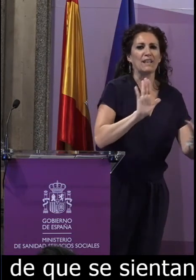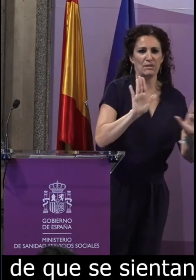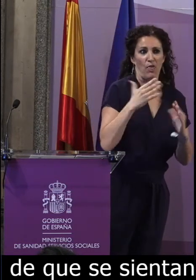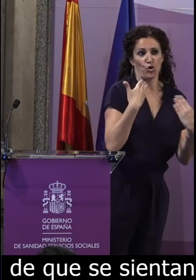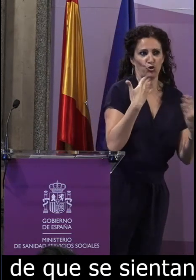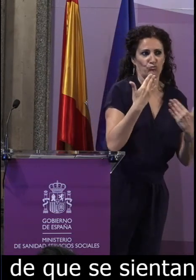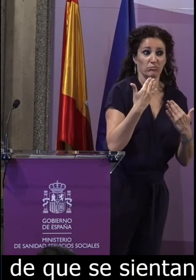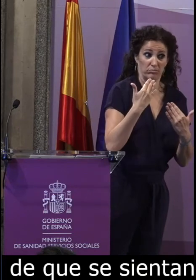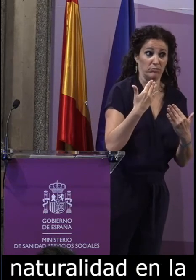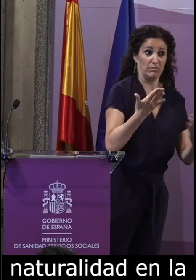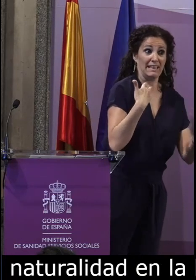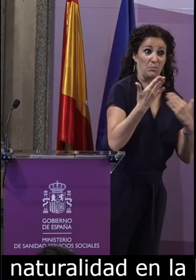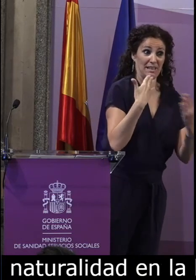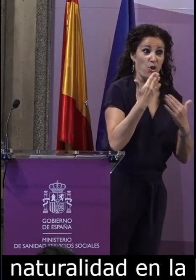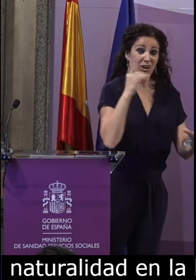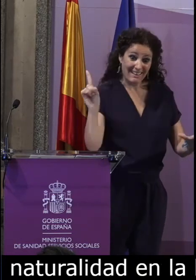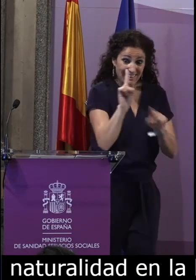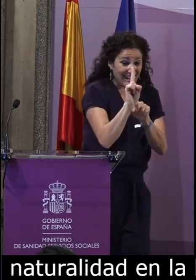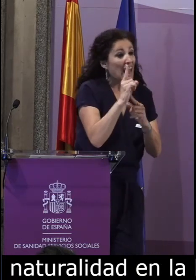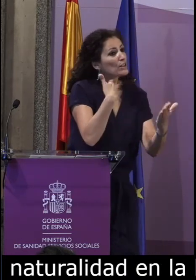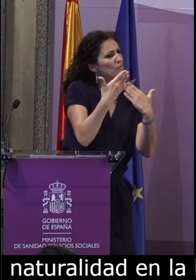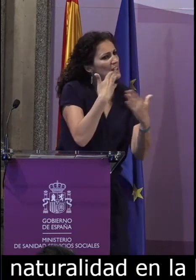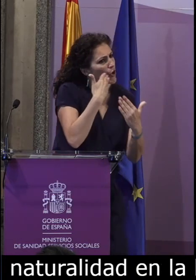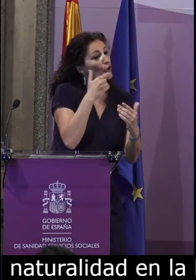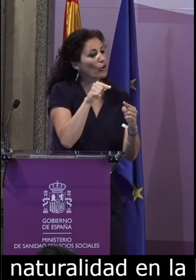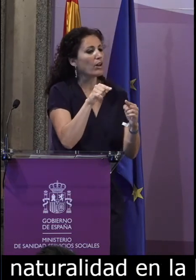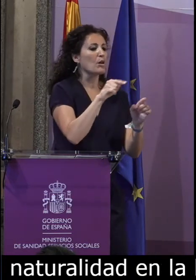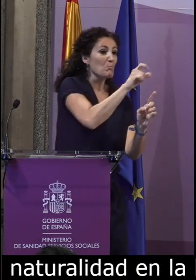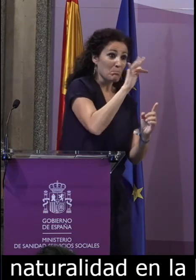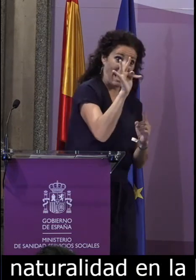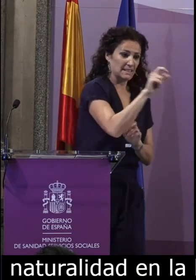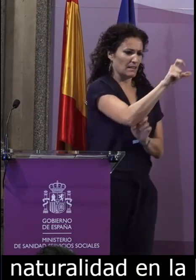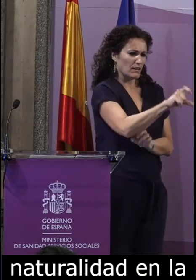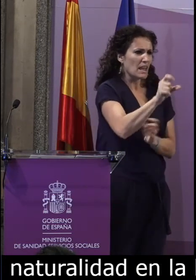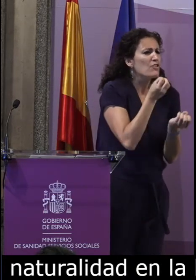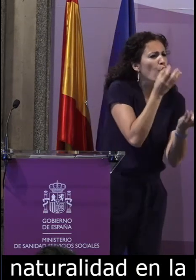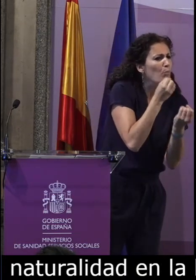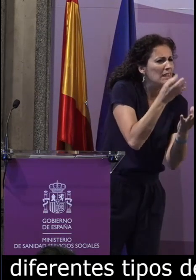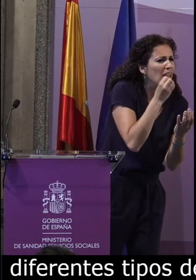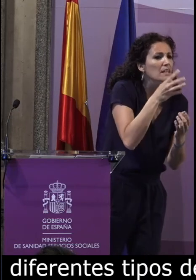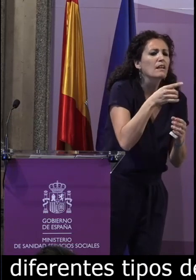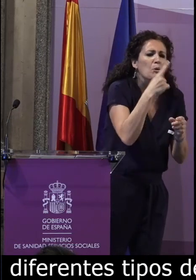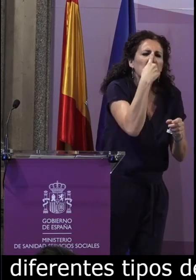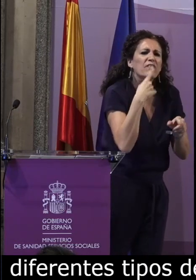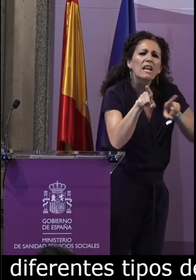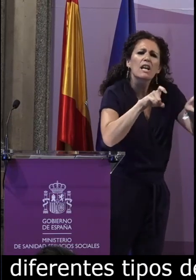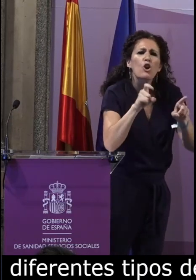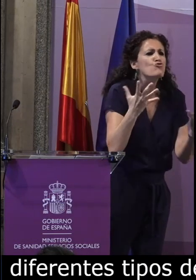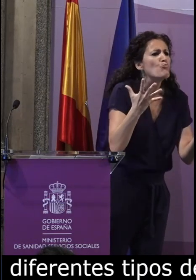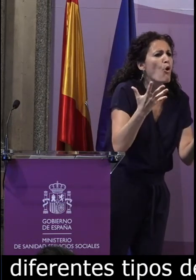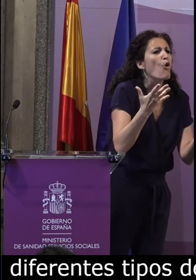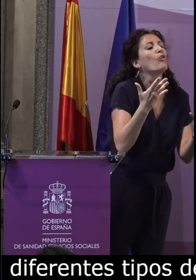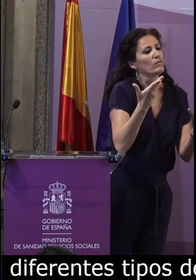una elaboración lógica de estas grabaciones contamos con el perfil del entrevistador sordo que se encarga de